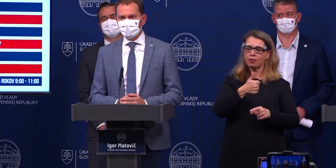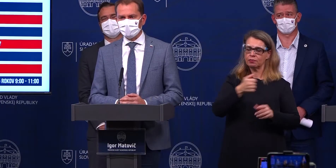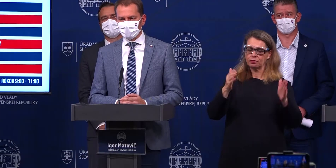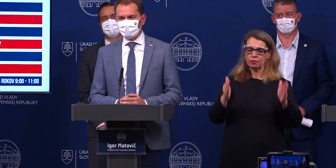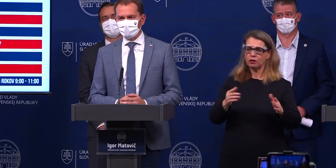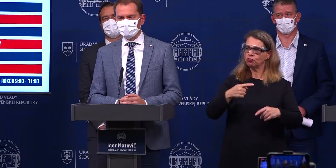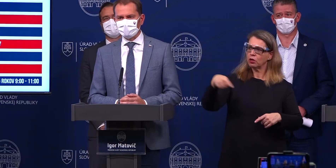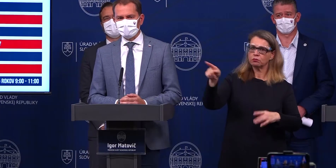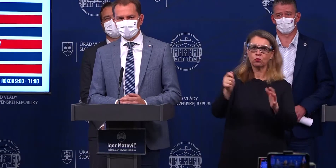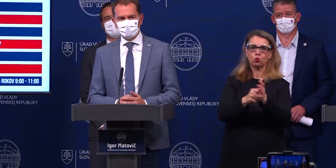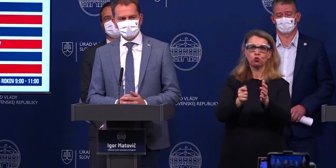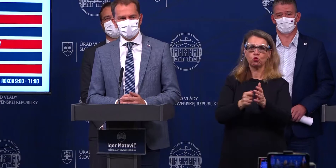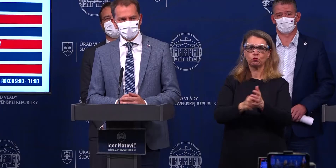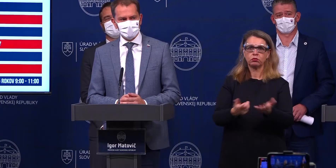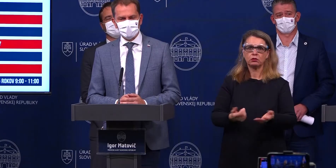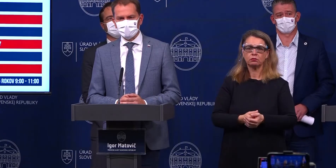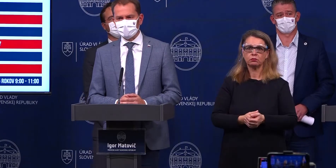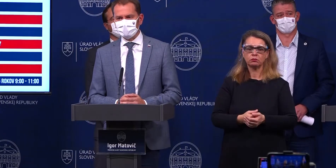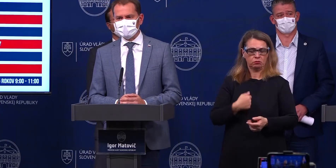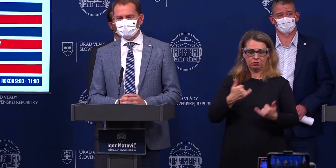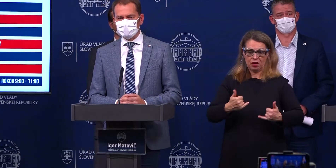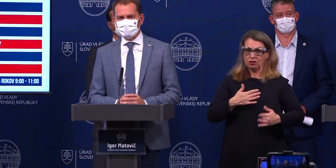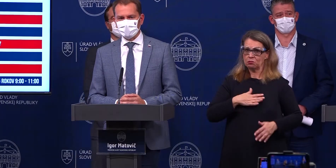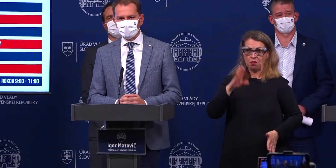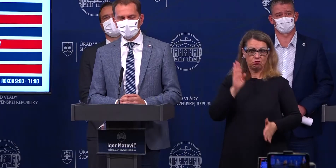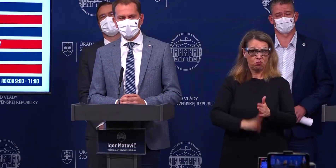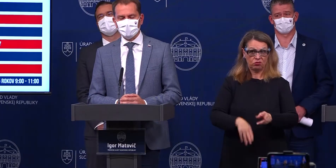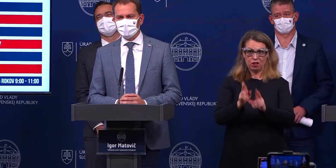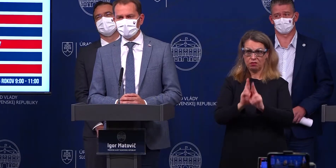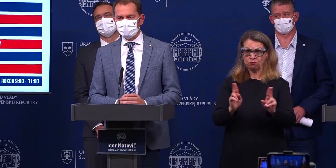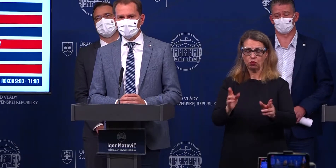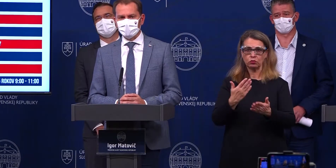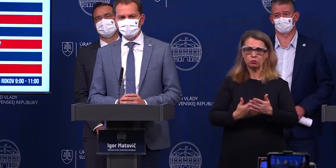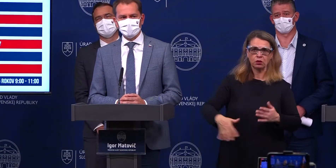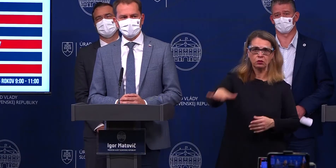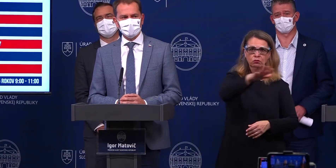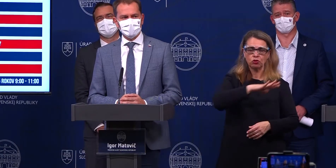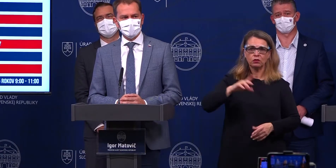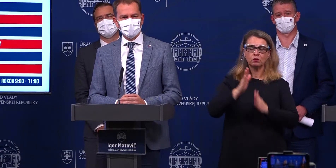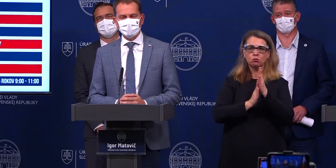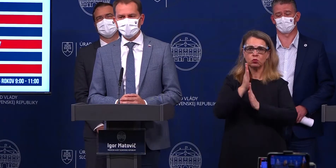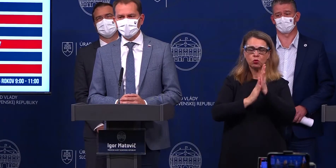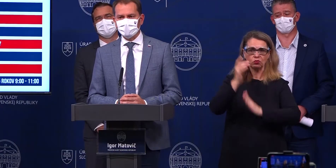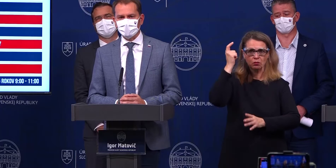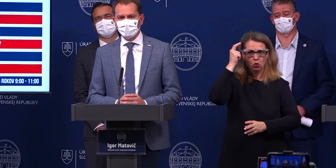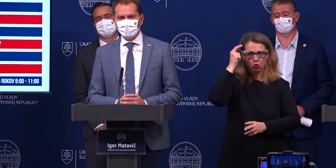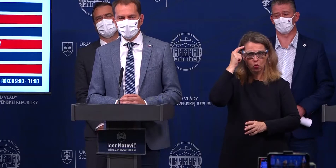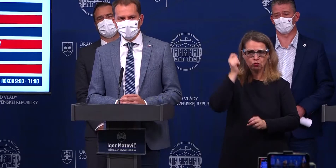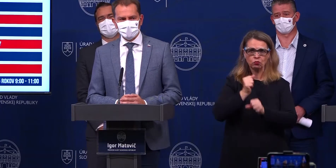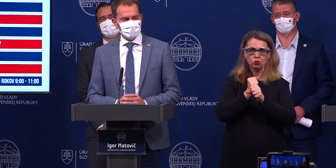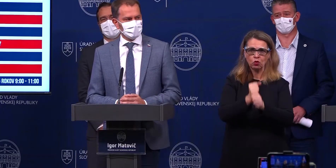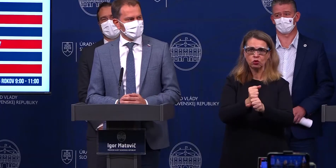Máme poslednú možnosť. O to je dôležitejšie, aby sme sa všetci zomkli a dodržiavali strikne tie opatrenia a boli mimoriadne